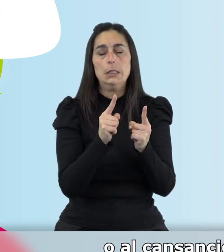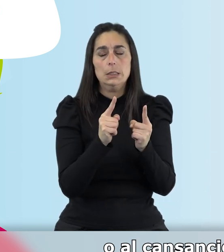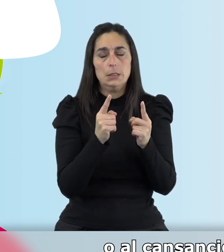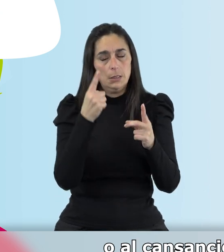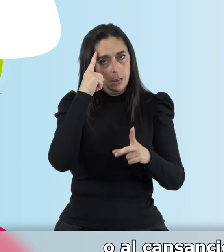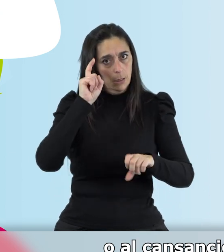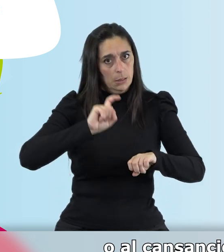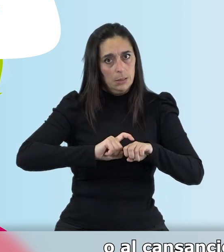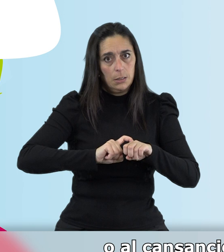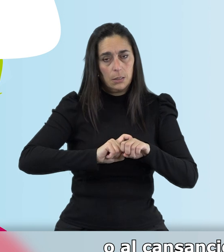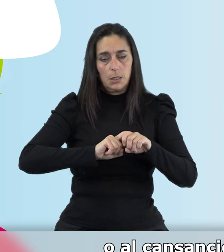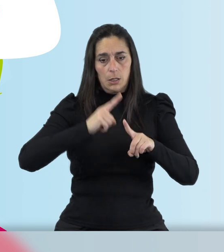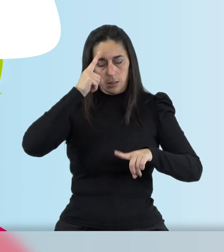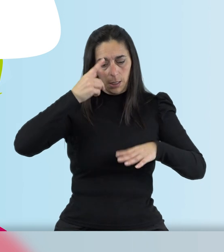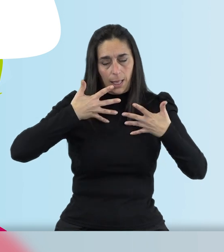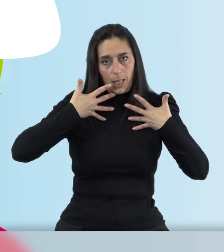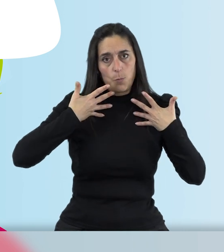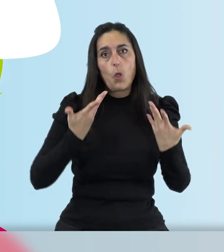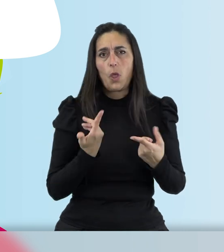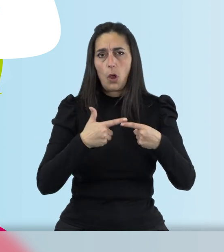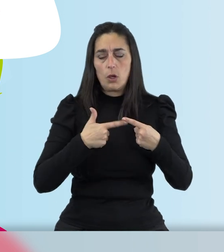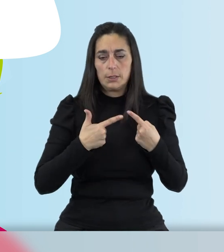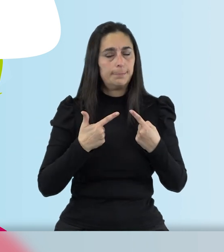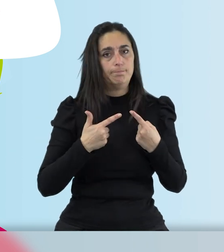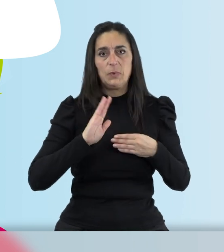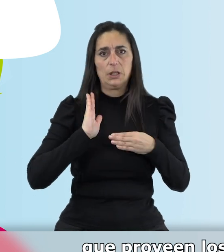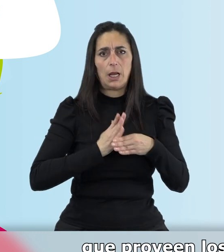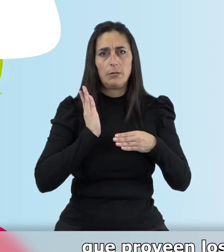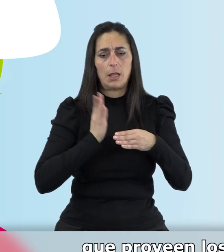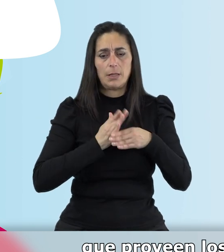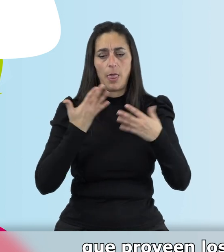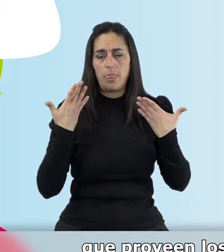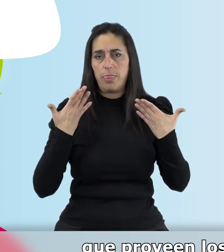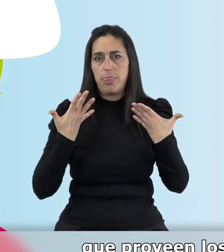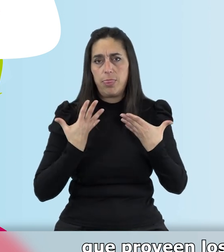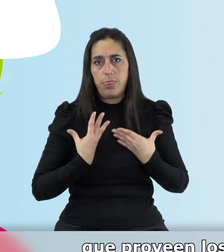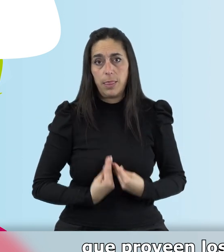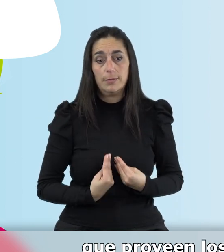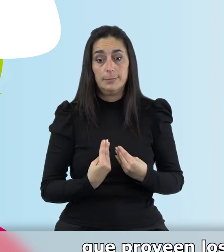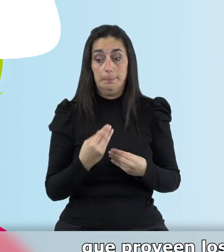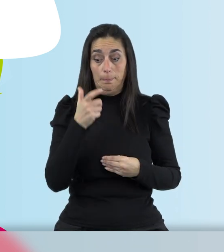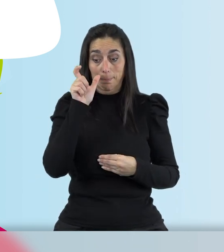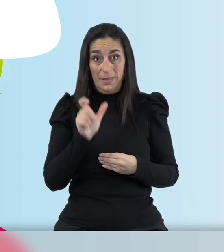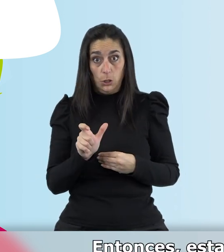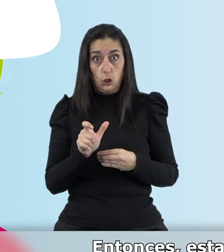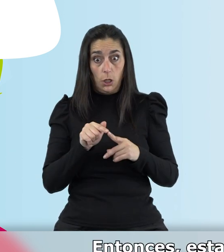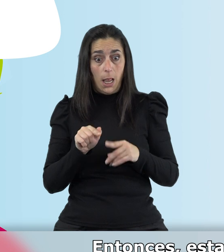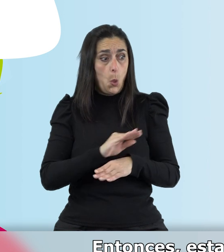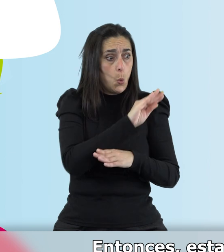físico, psicológico, emocional que sufren estas personas que proveen los cuidados a otra persona.